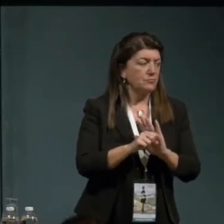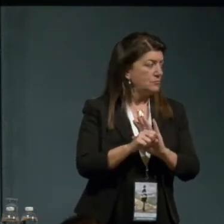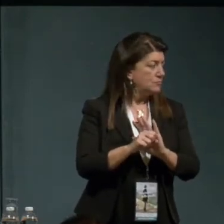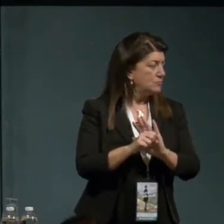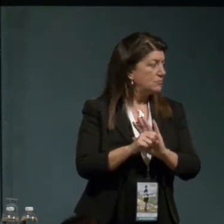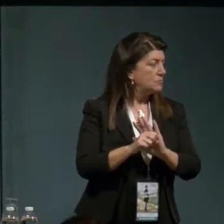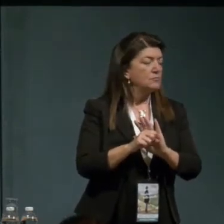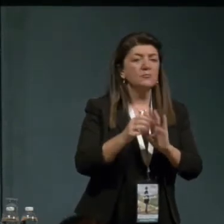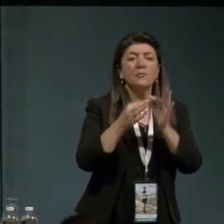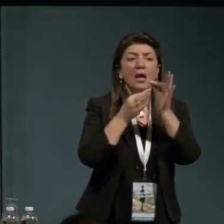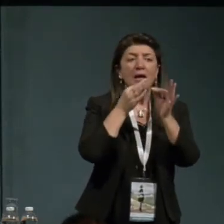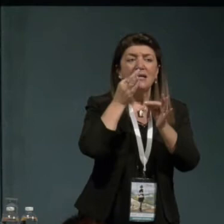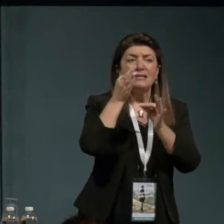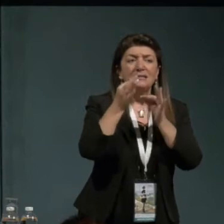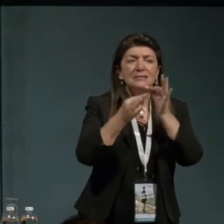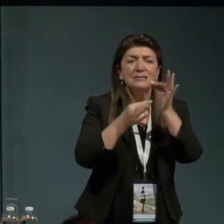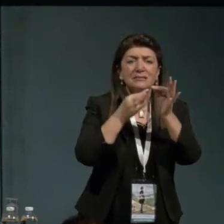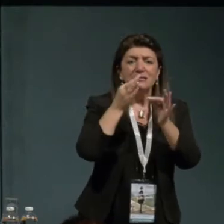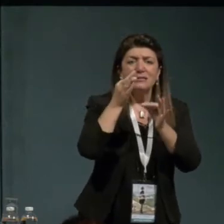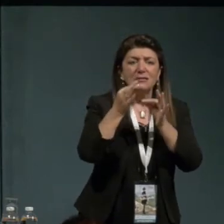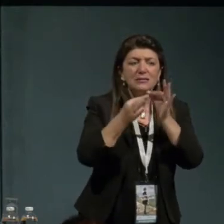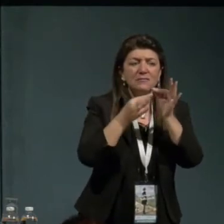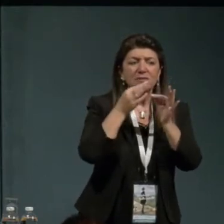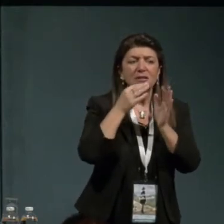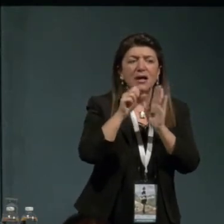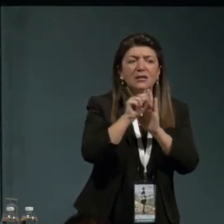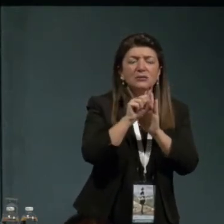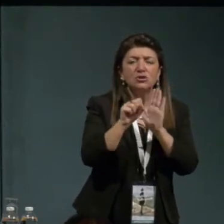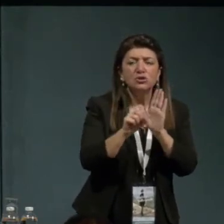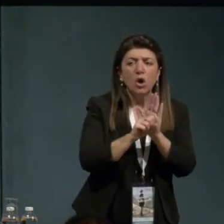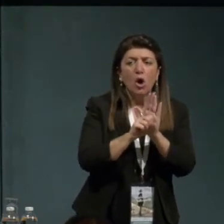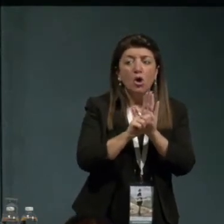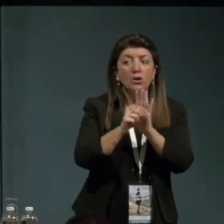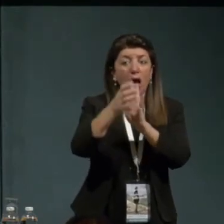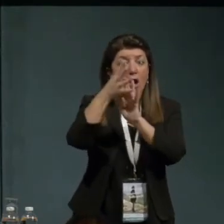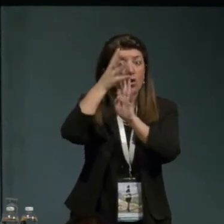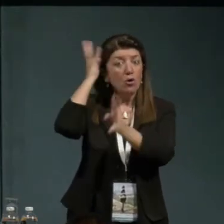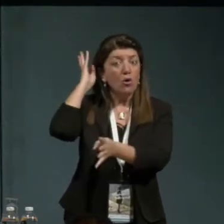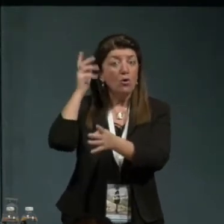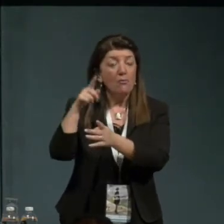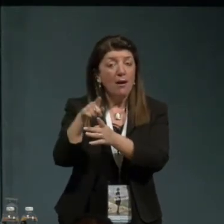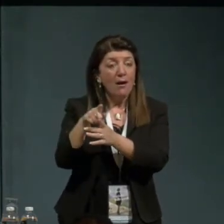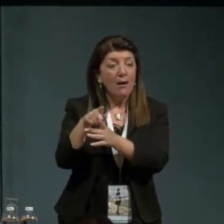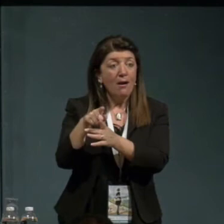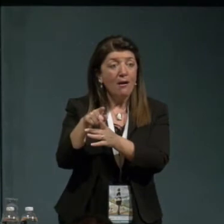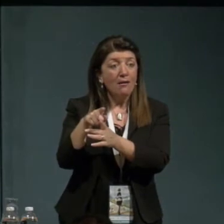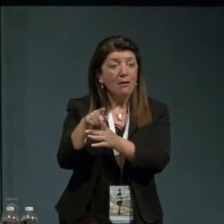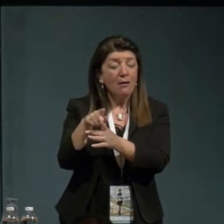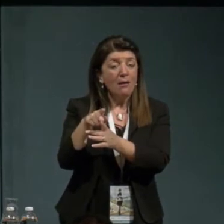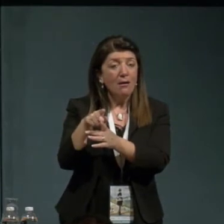Significa che la storia umana varie volte